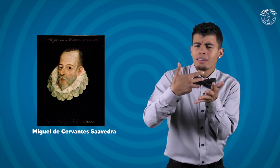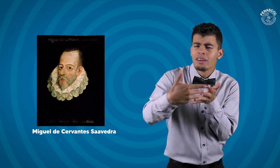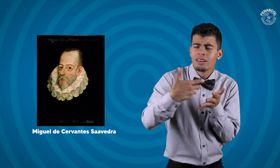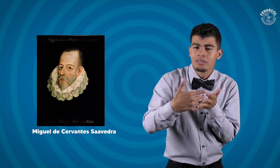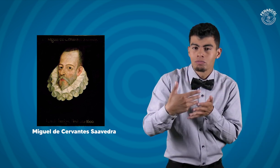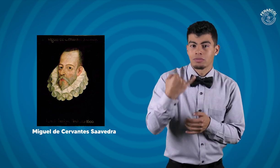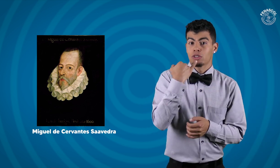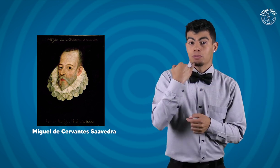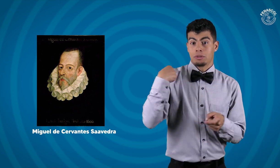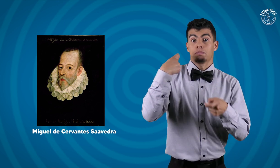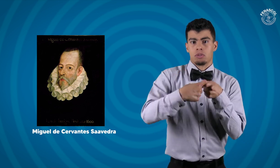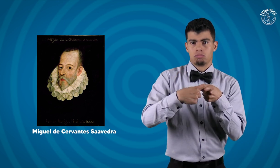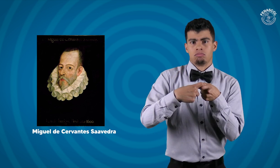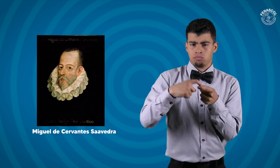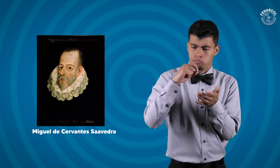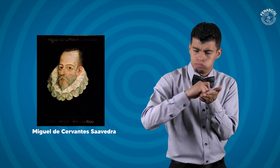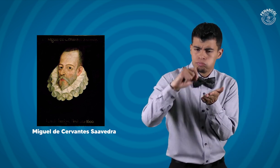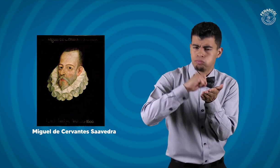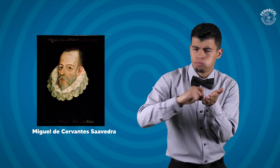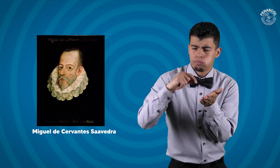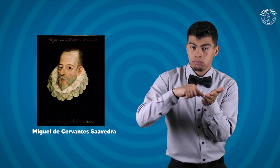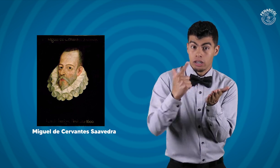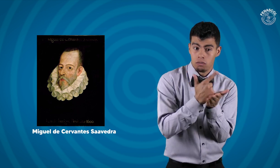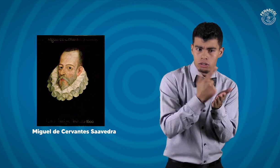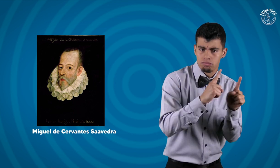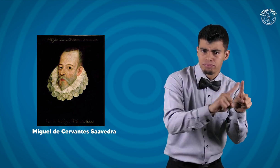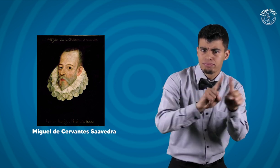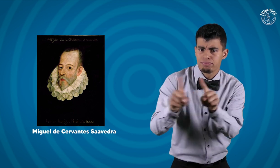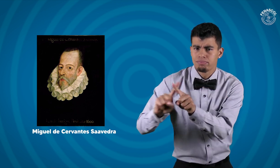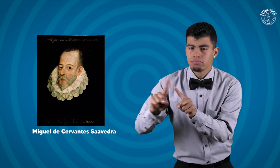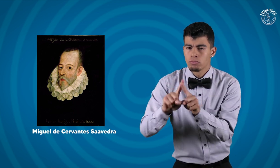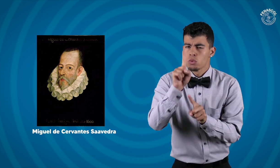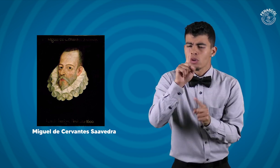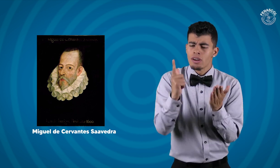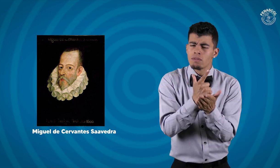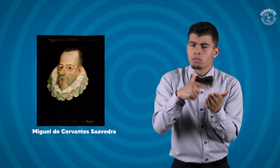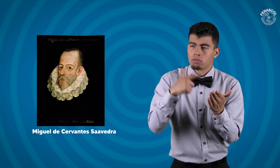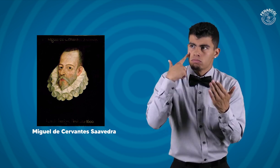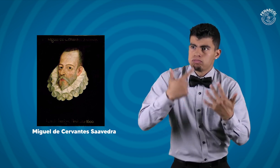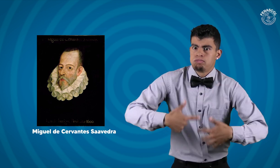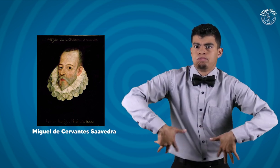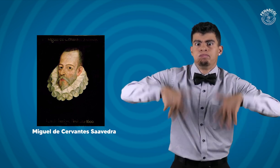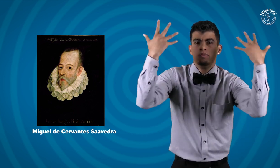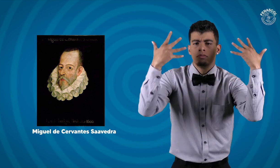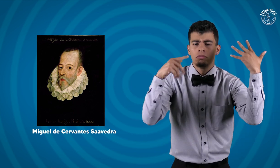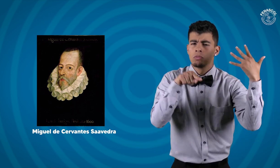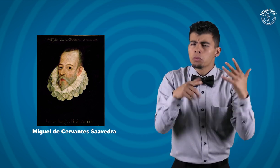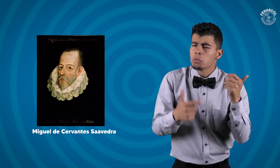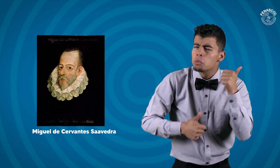escritas por Miguel de Cervantes Saavedra, más famosa del mundo, está escrita en español. ¿Cuál es?